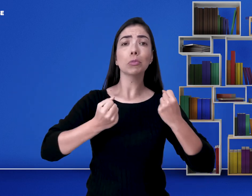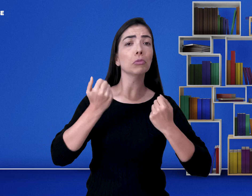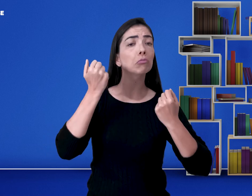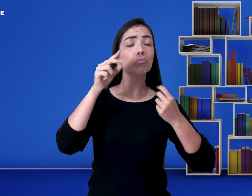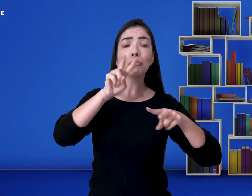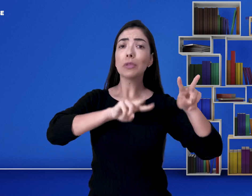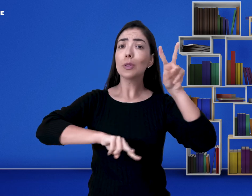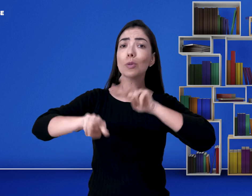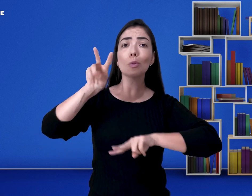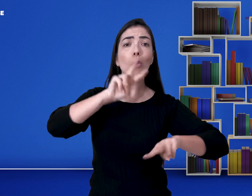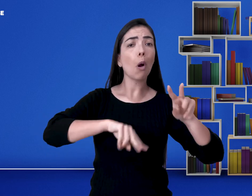visualizar normalmente.